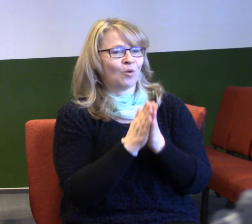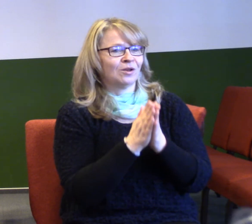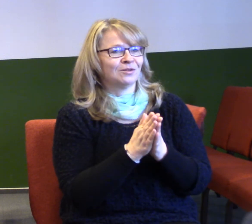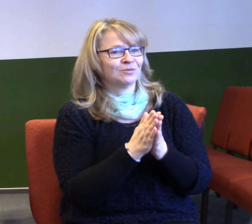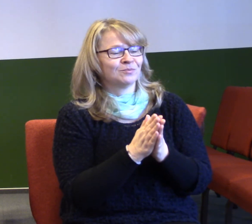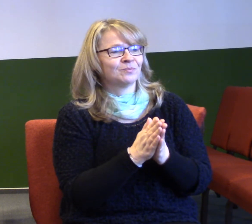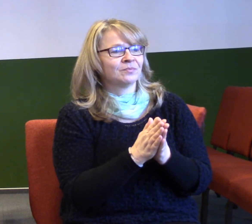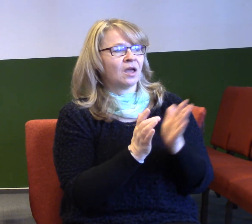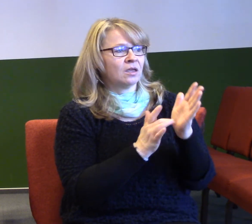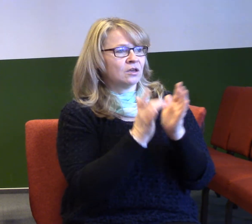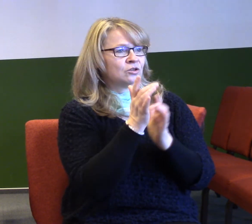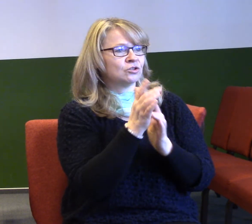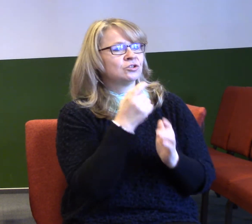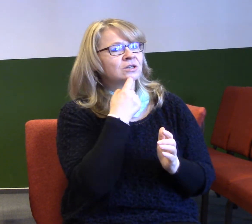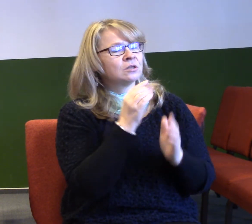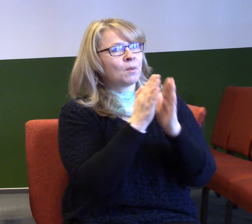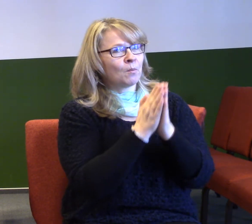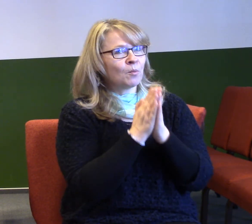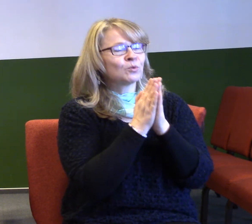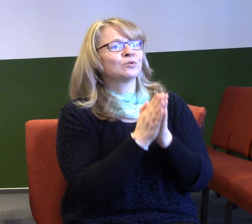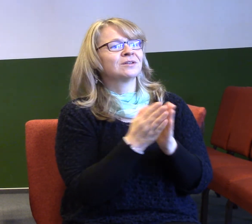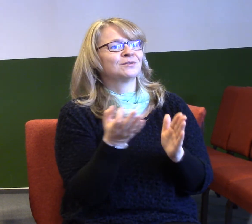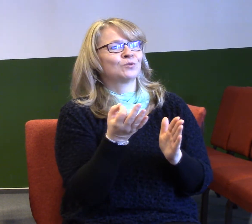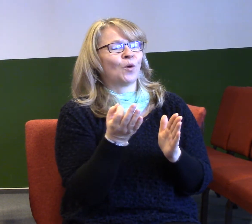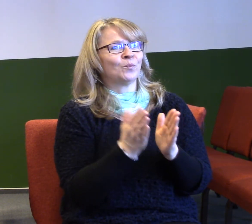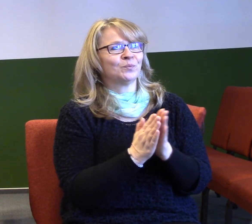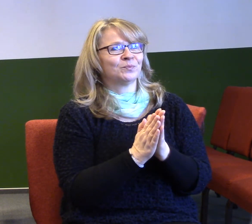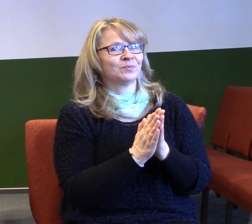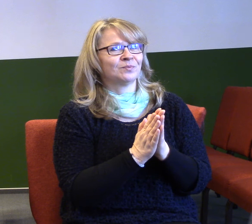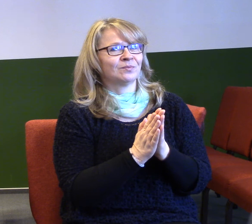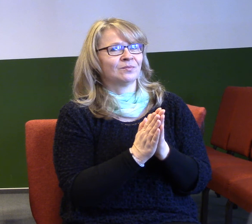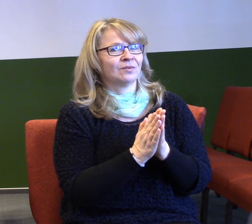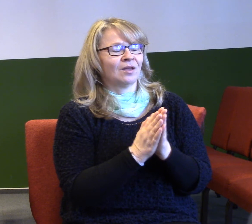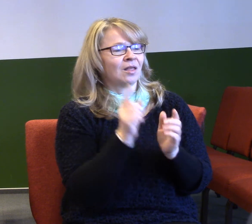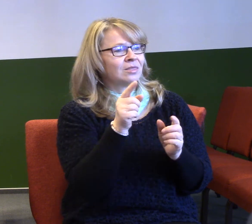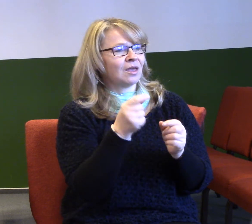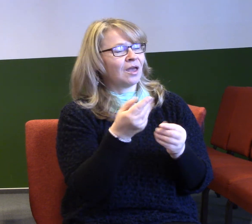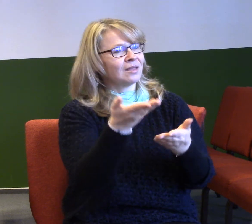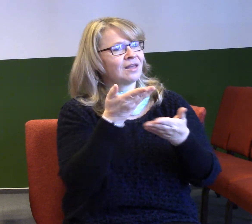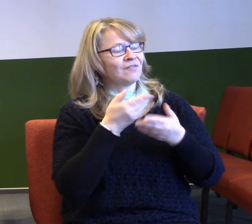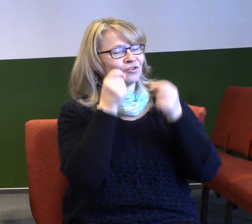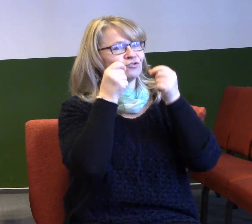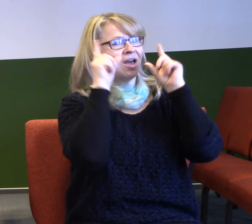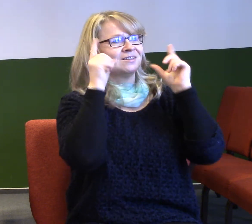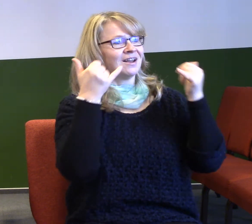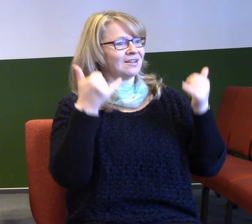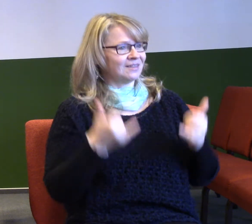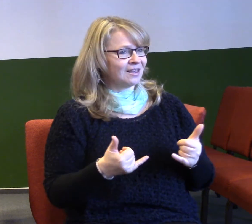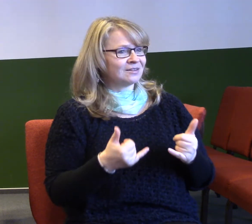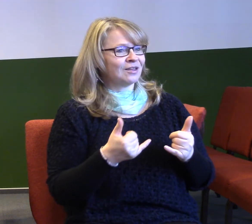Ježíši, my tě jenom chceme poprosit, aby jsi udělal ten zázrak pro nás dneska, že tvoje slovo se